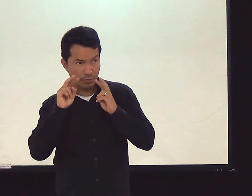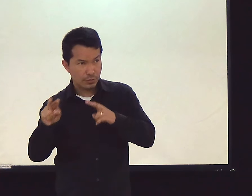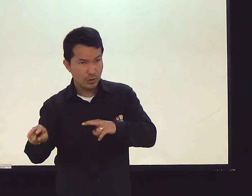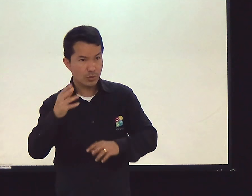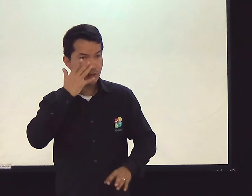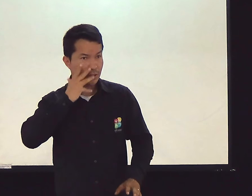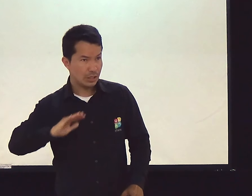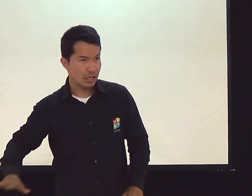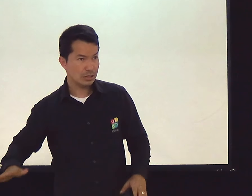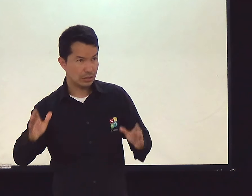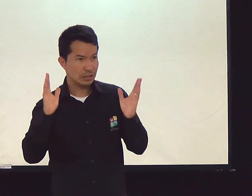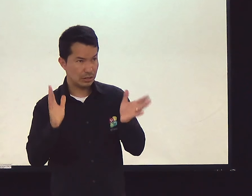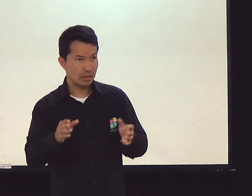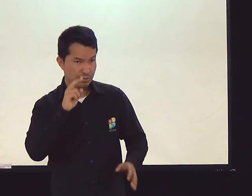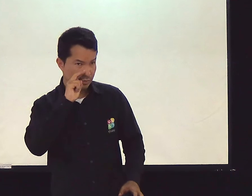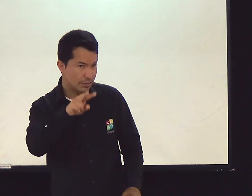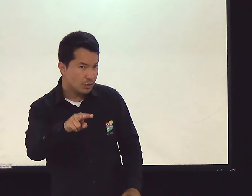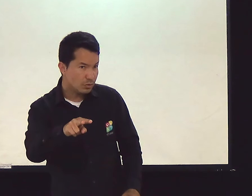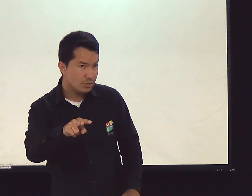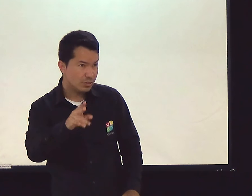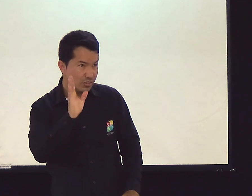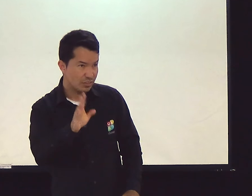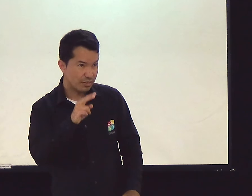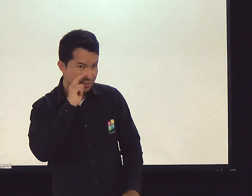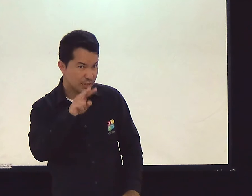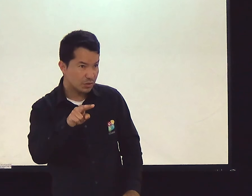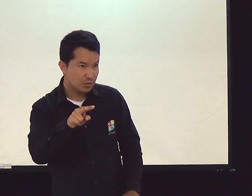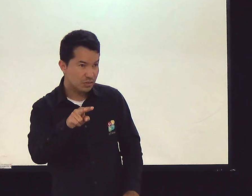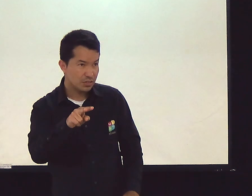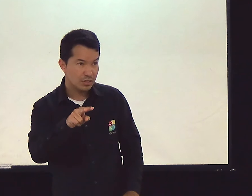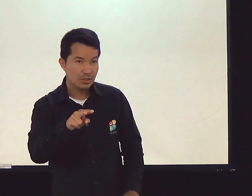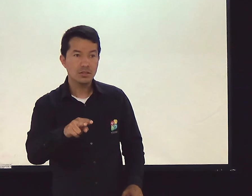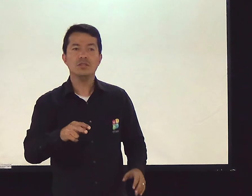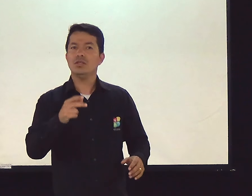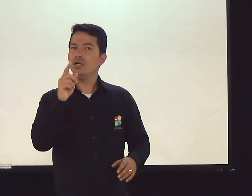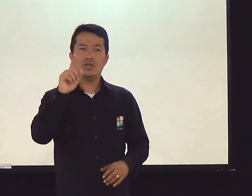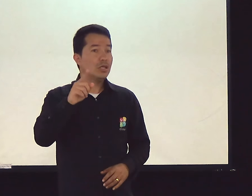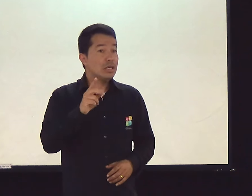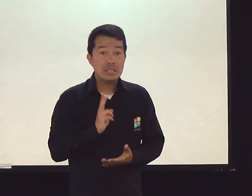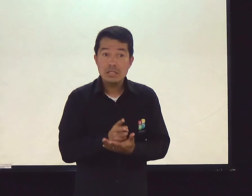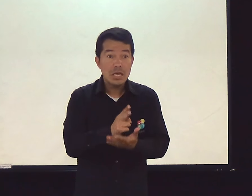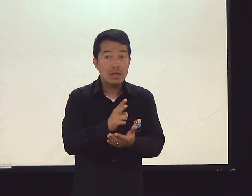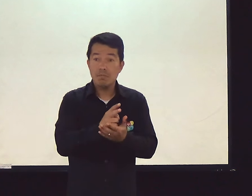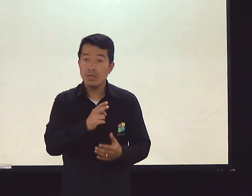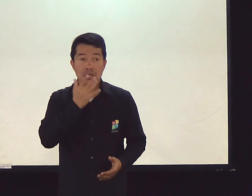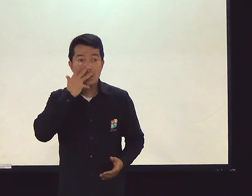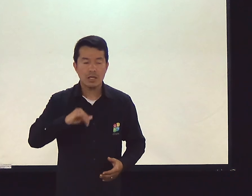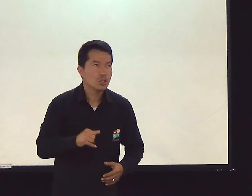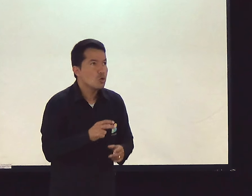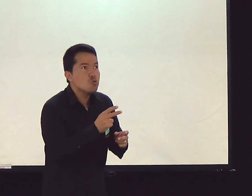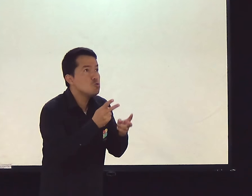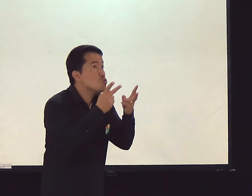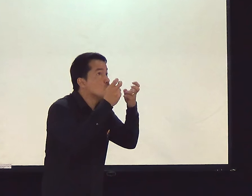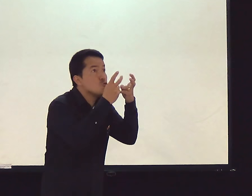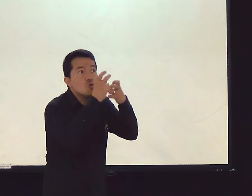criança? Já percebeu criança? Ela já deve ter visto uma, né? Então, elas sempre estão